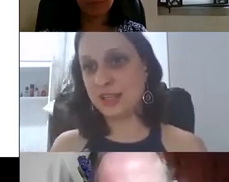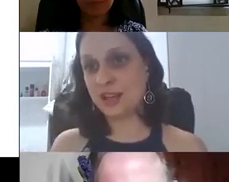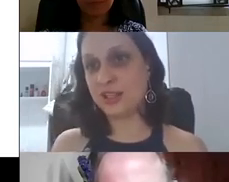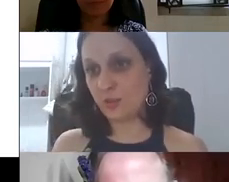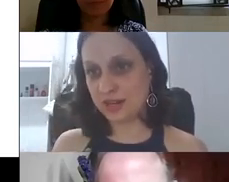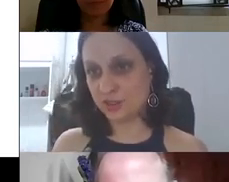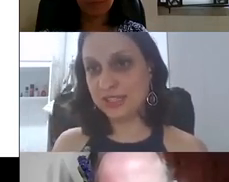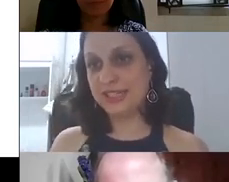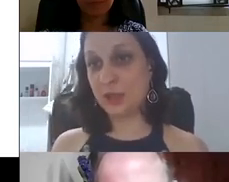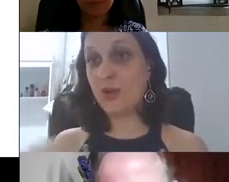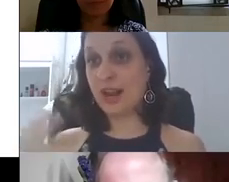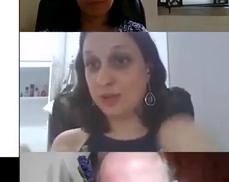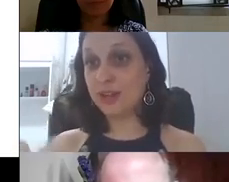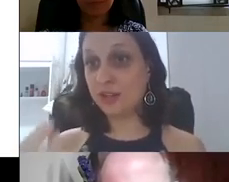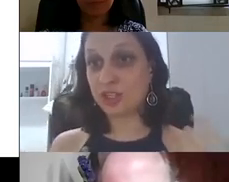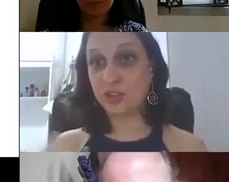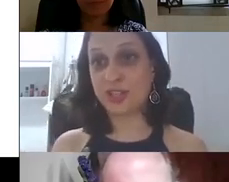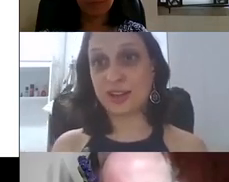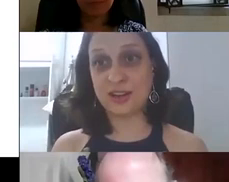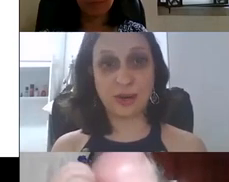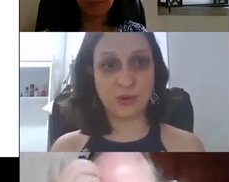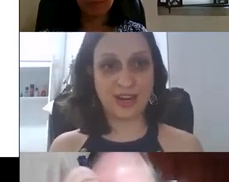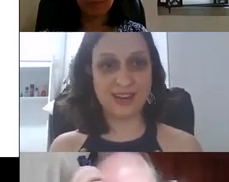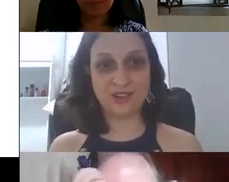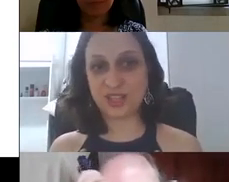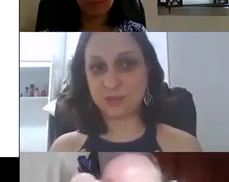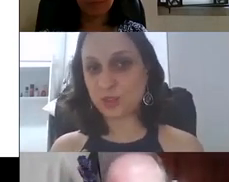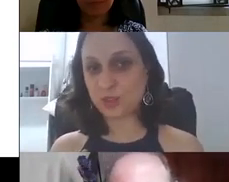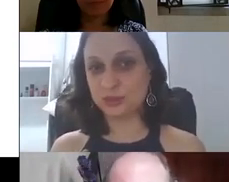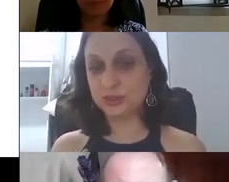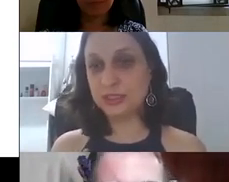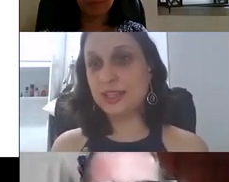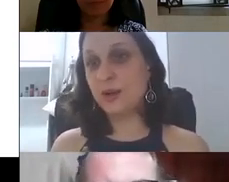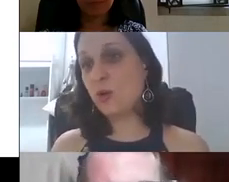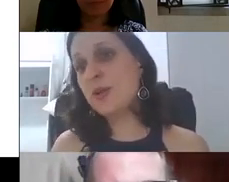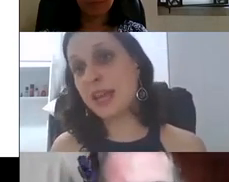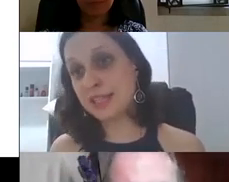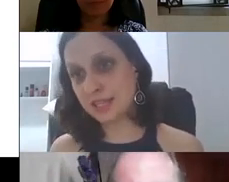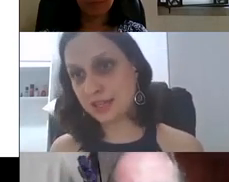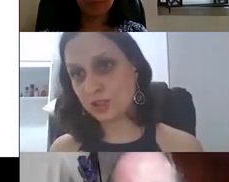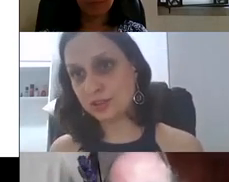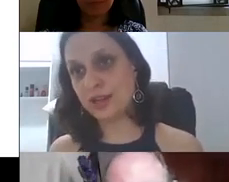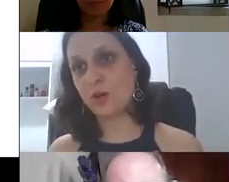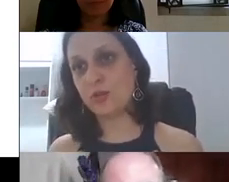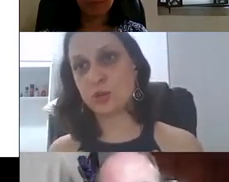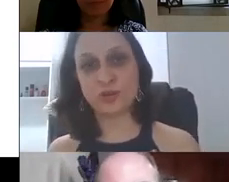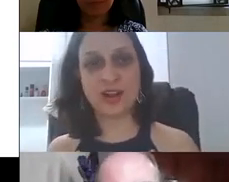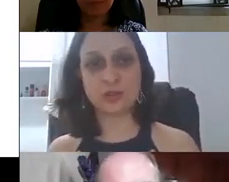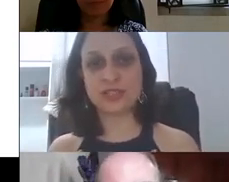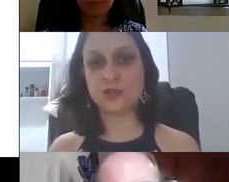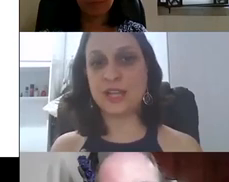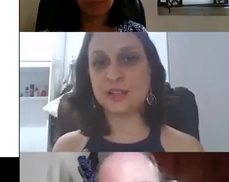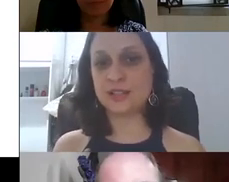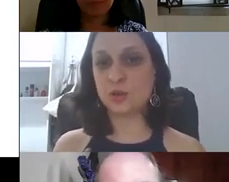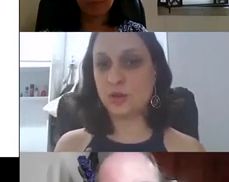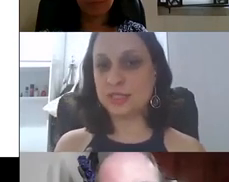acessibilidade adequadas. Então, é caminho grande que a gente tem a percorrer e que a gente está buscando. o comitê recente, ele começou de fato